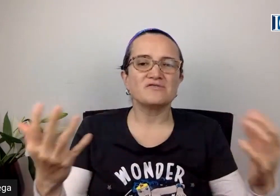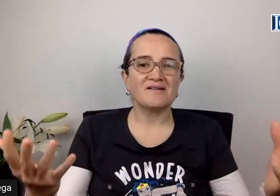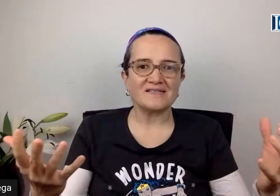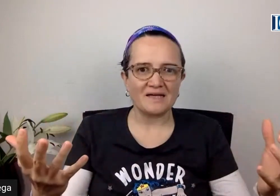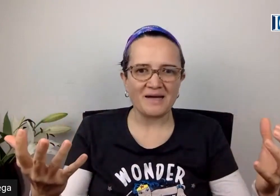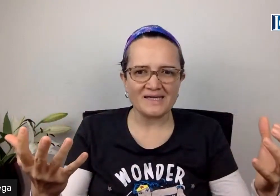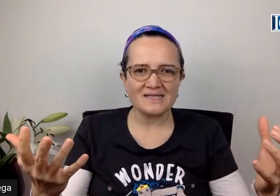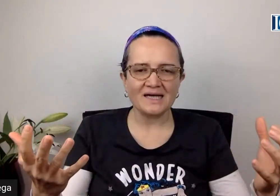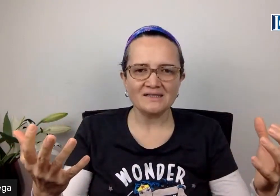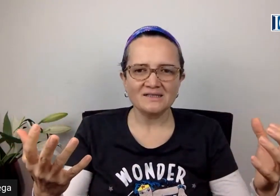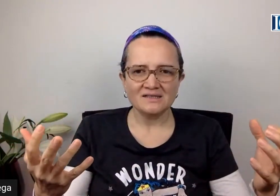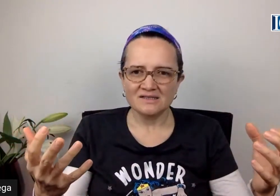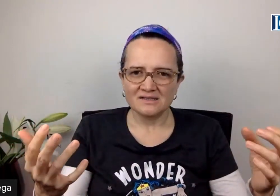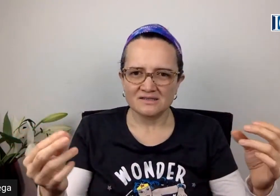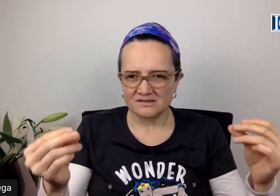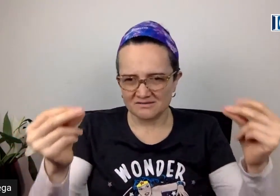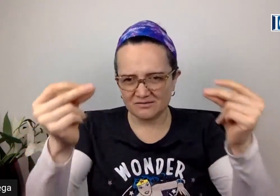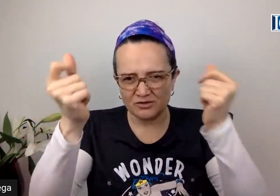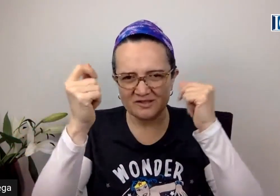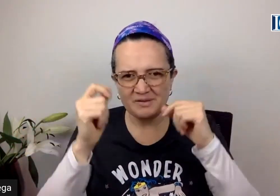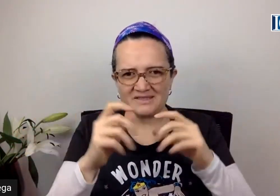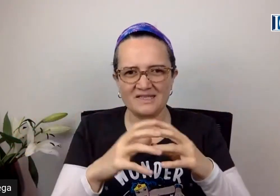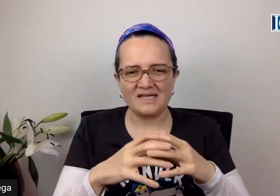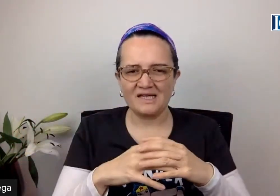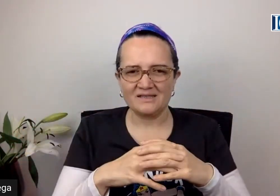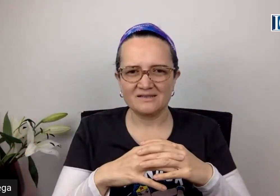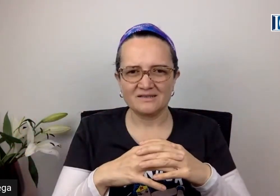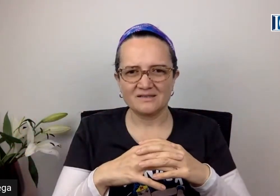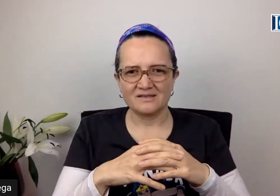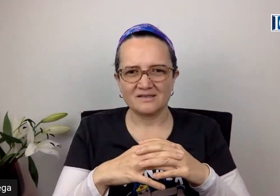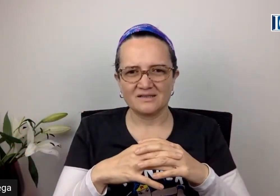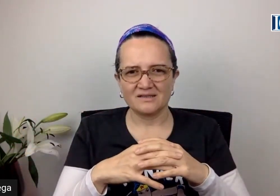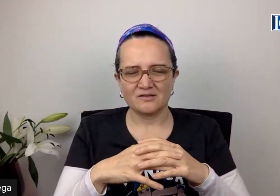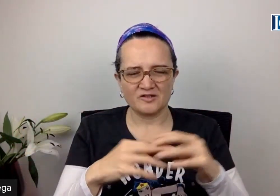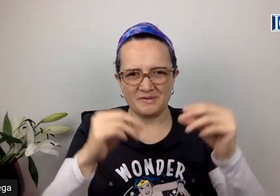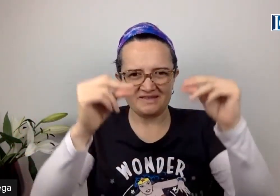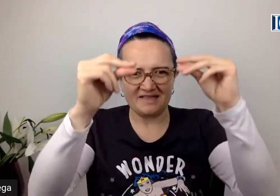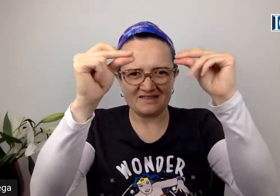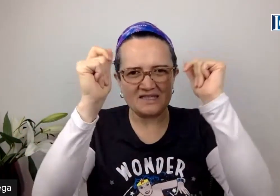una varita mágica, lo desaparecería así.